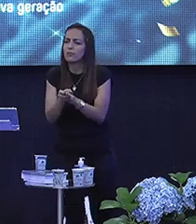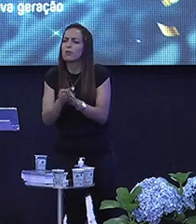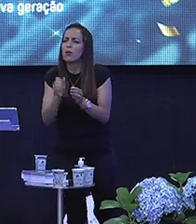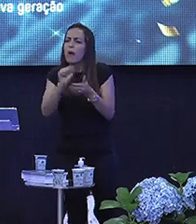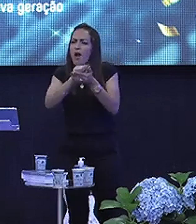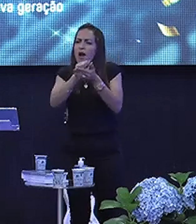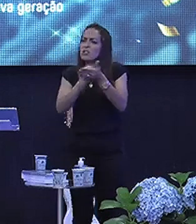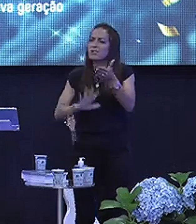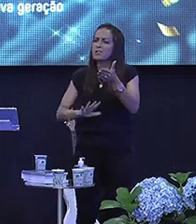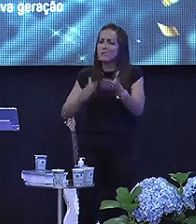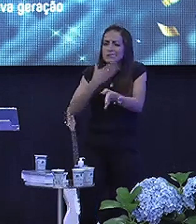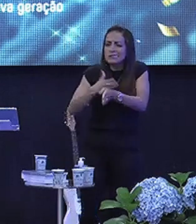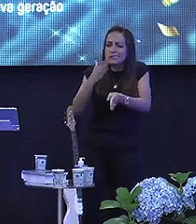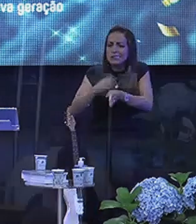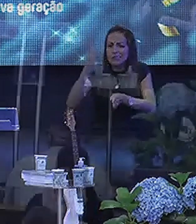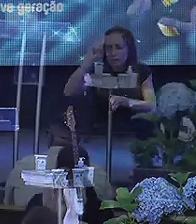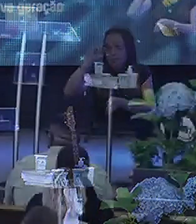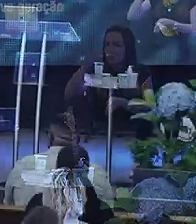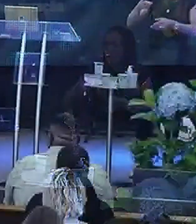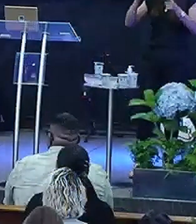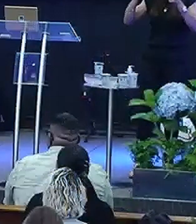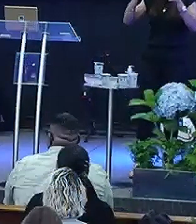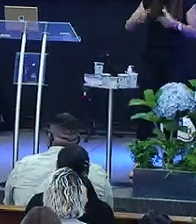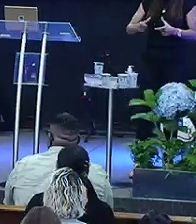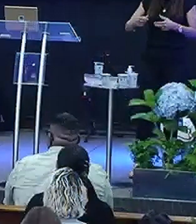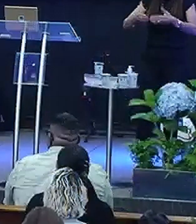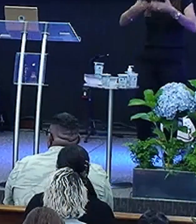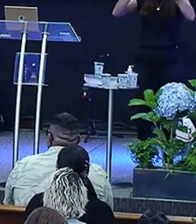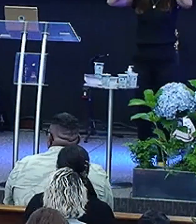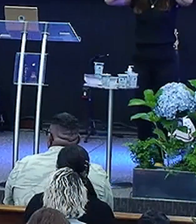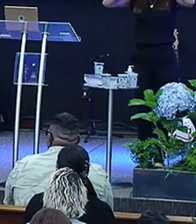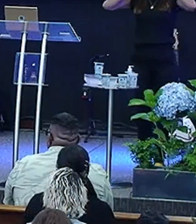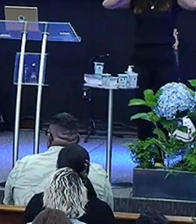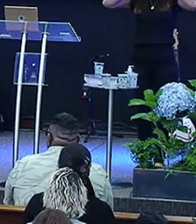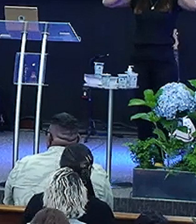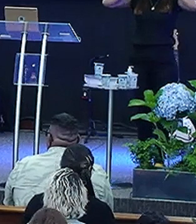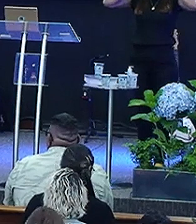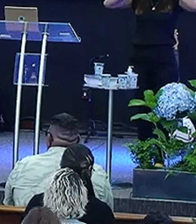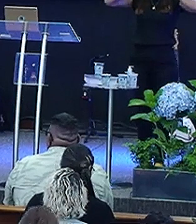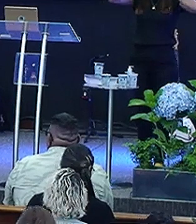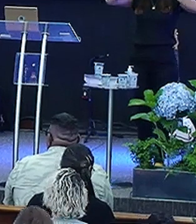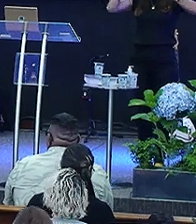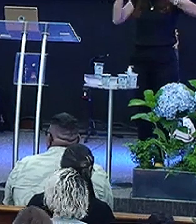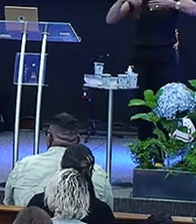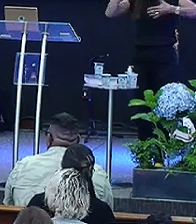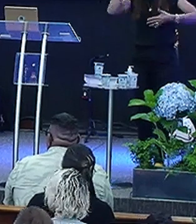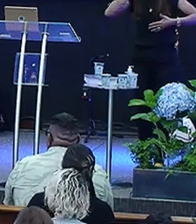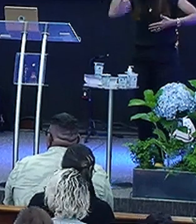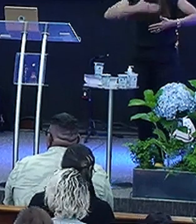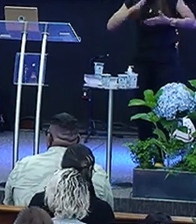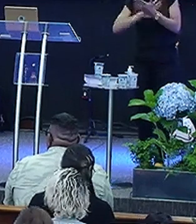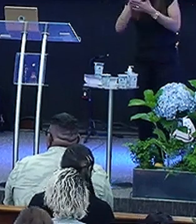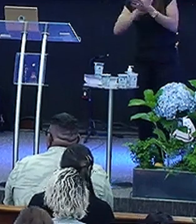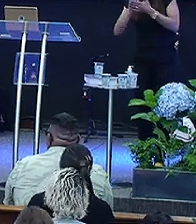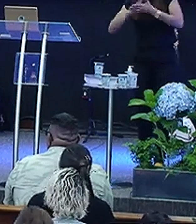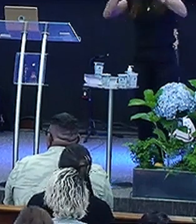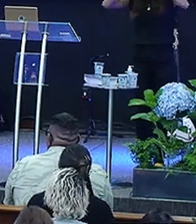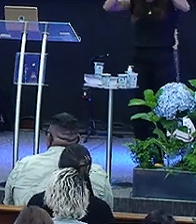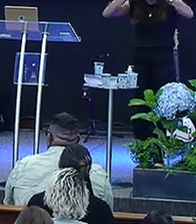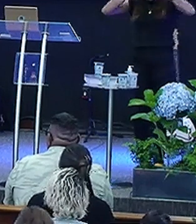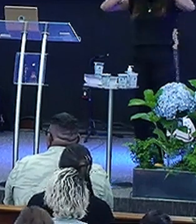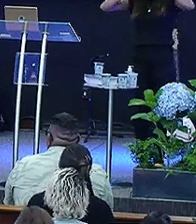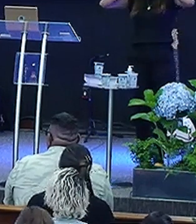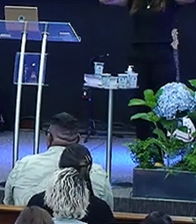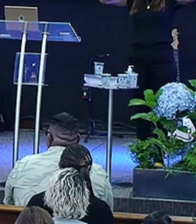treinamento De líderes Onde você Veda os olhos Da pessoa Deixa a pessoa Sem enxergar Você coloca Uma tala Lá